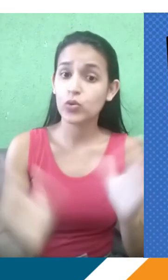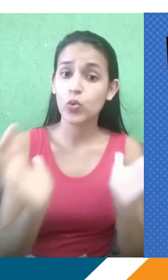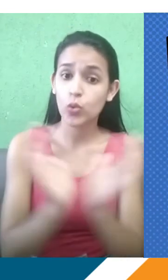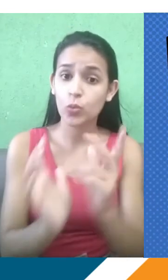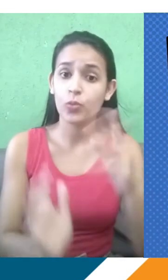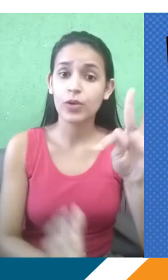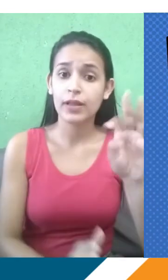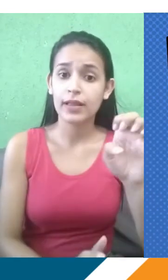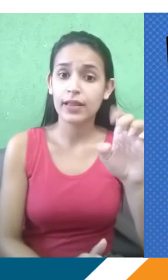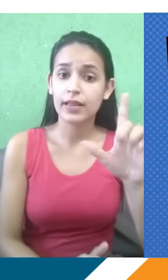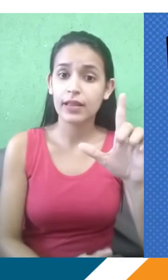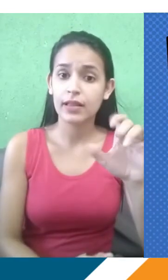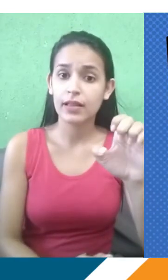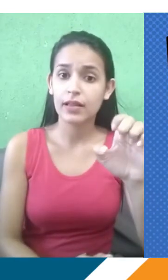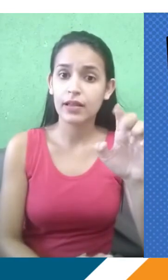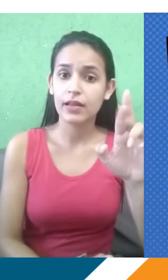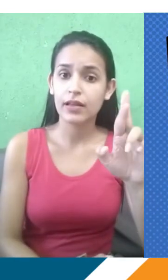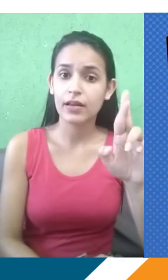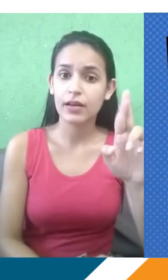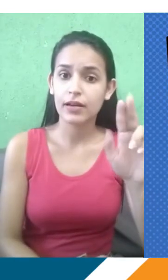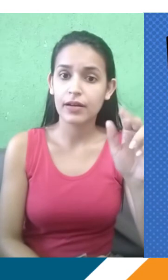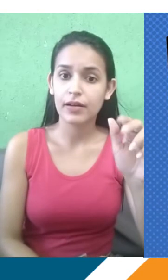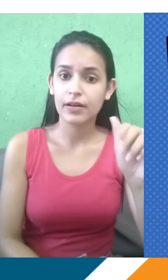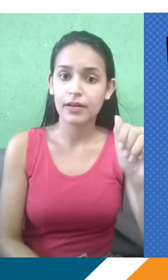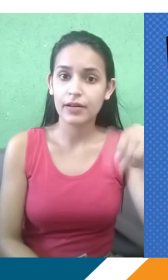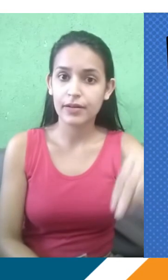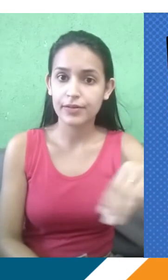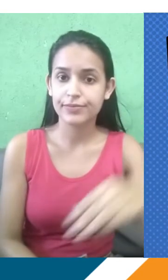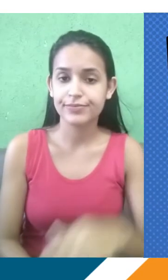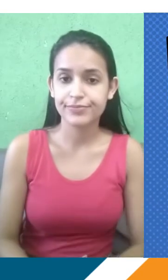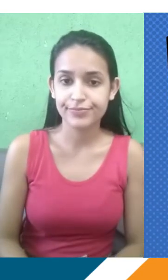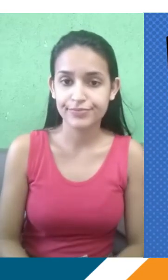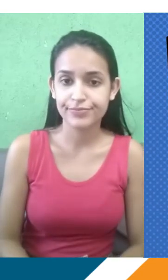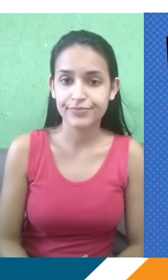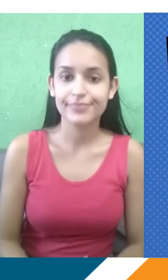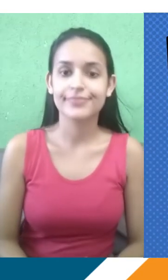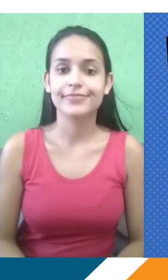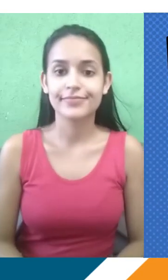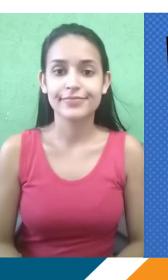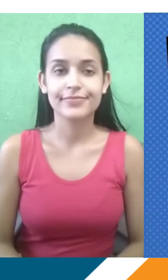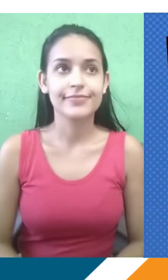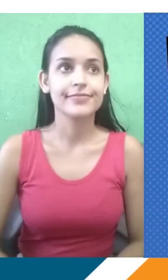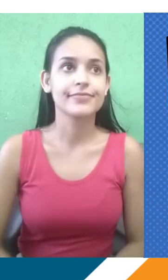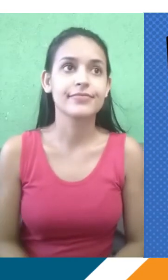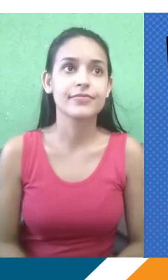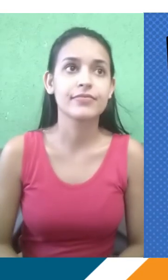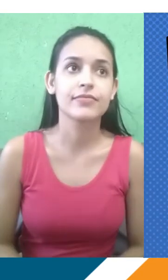Telegram. E outro viés que é muito importante seria o Google Classroom. É essa plataforma em que vocês vão receber sempre avisos por e-mail quando tiver